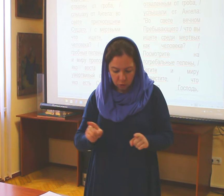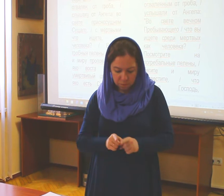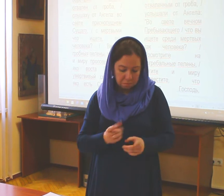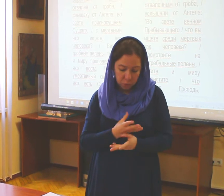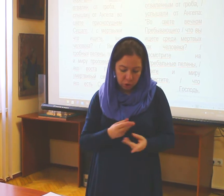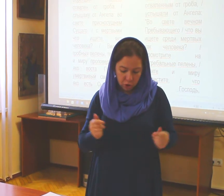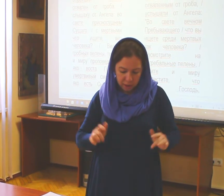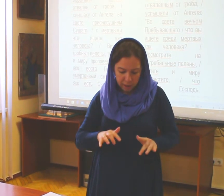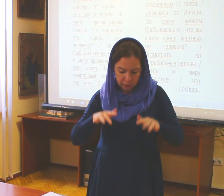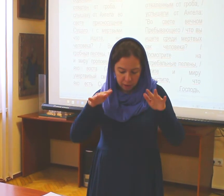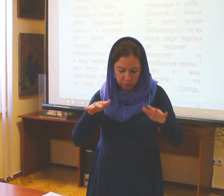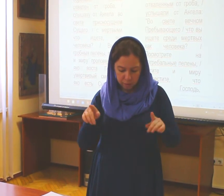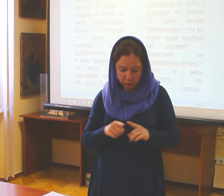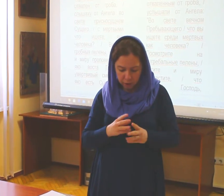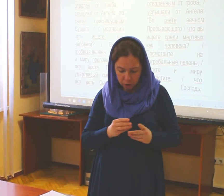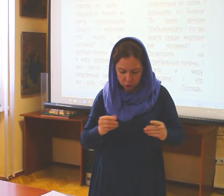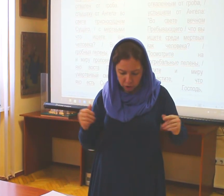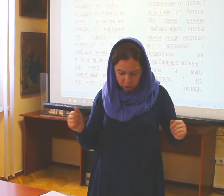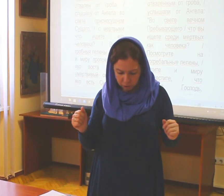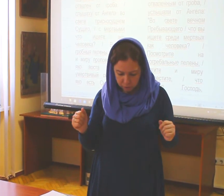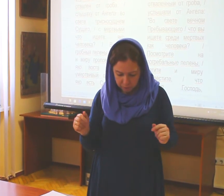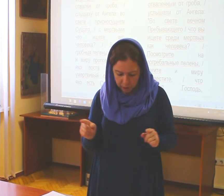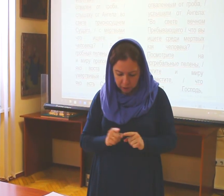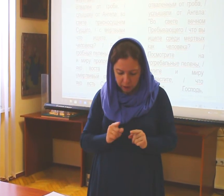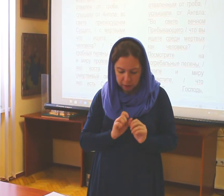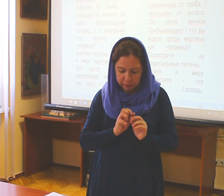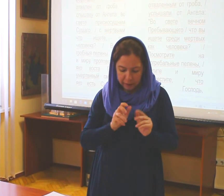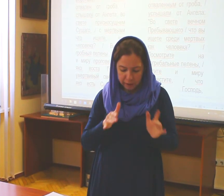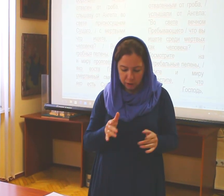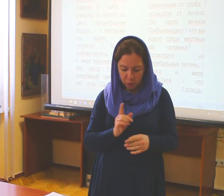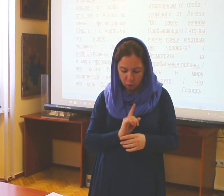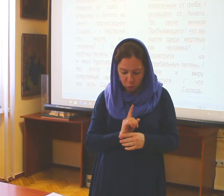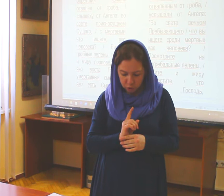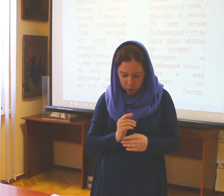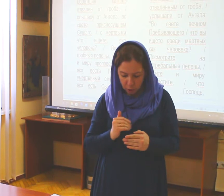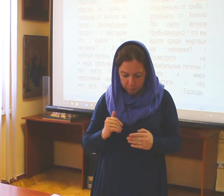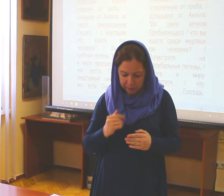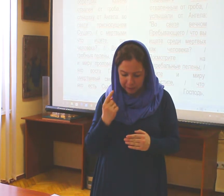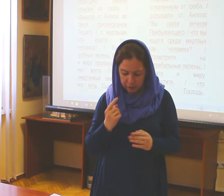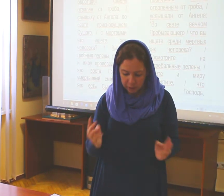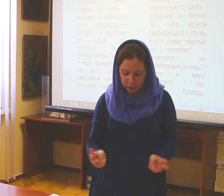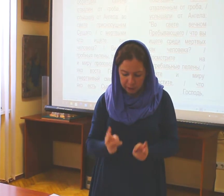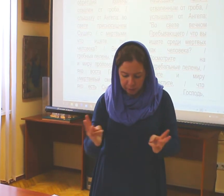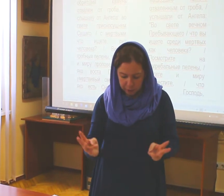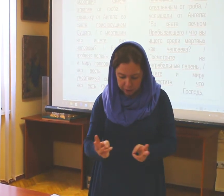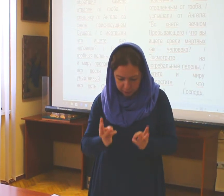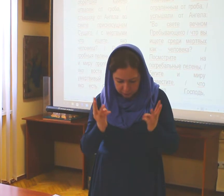Яко исчезает дым, так и исчезнет. Как тает воск пред лицем огня.